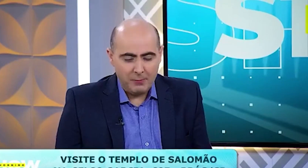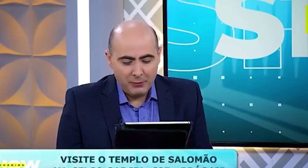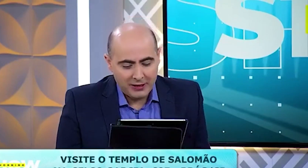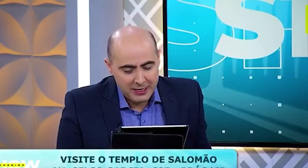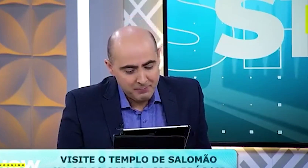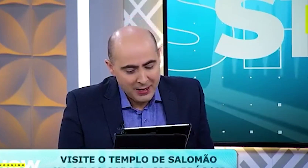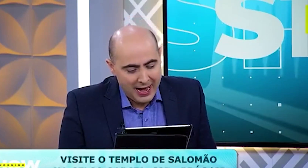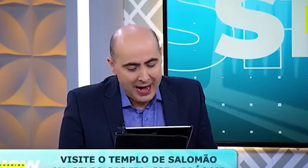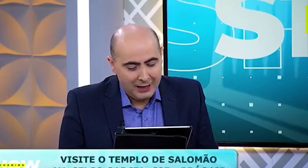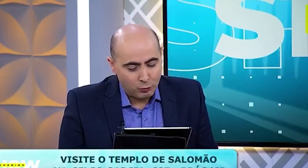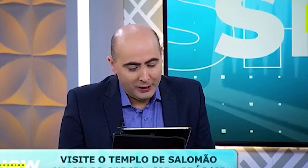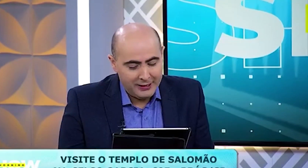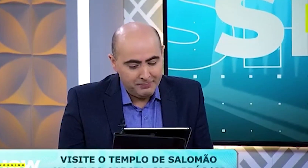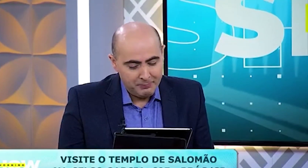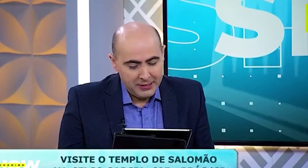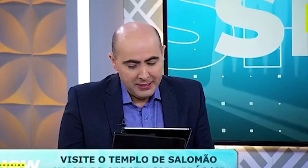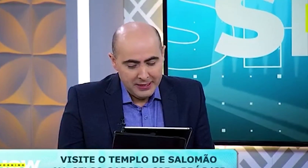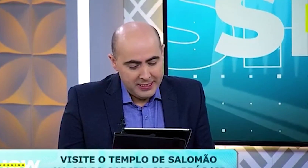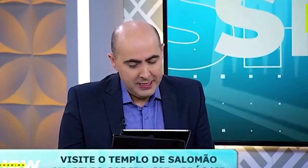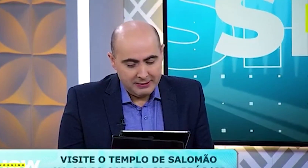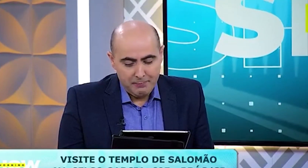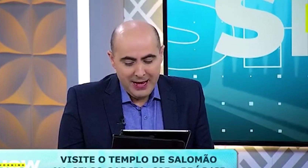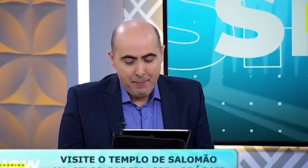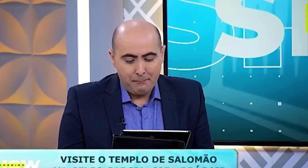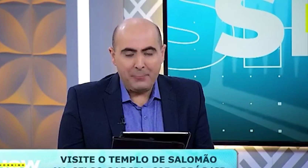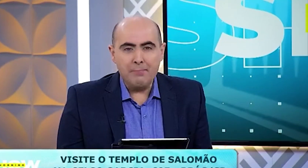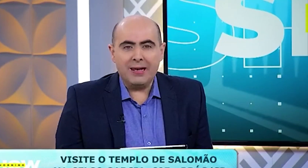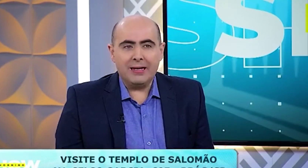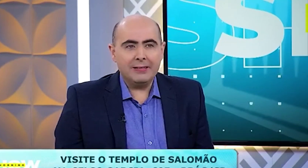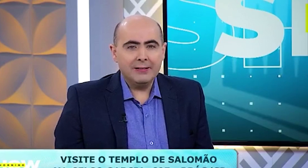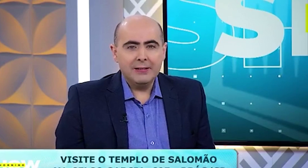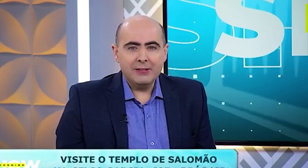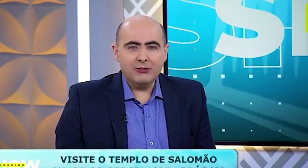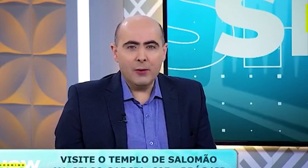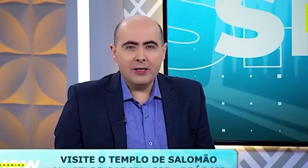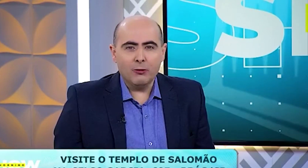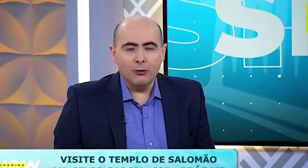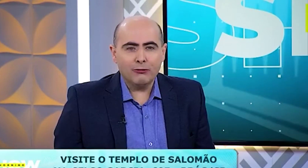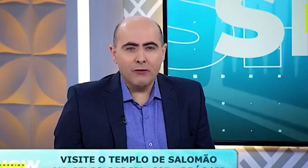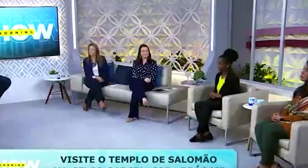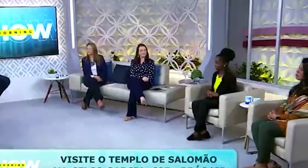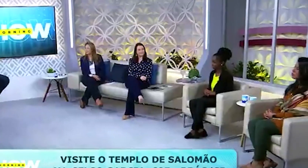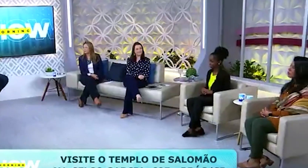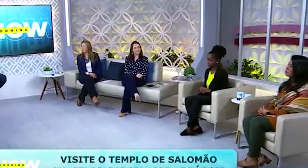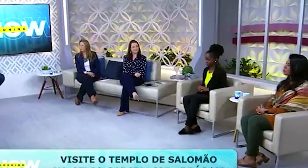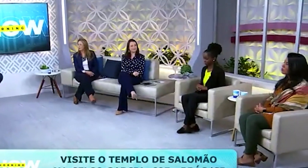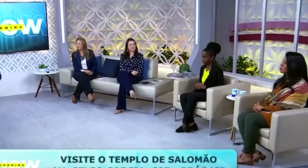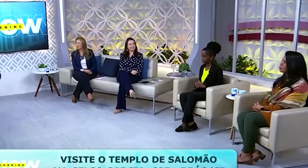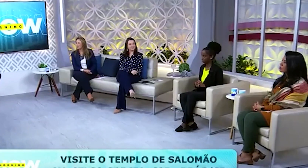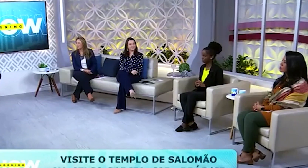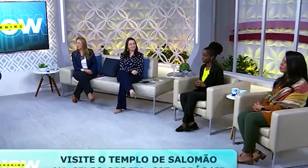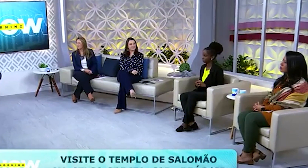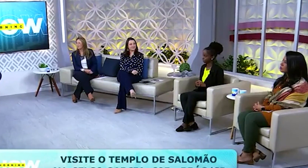Estou recebendo aqui a Tuani e também a Pâmela, que estão aqui conosco e fazem parte